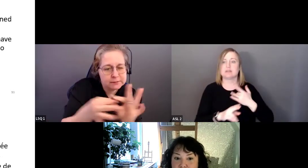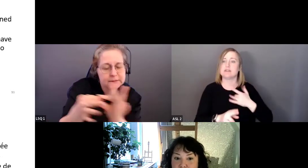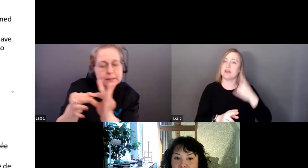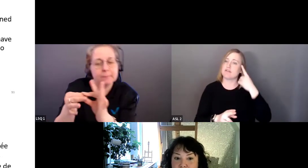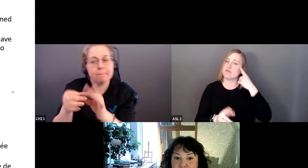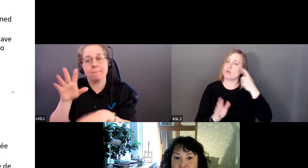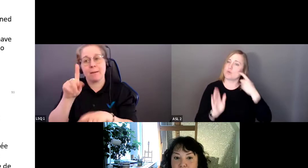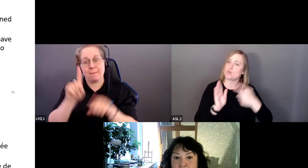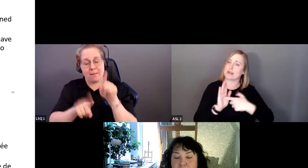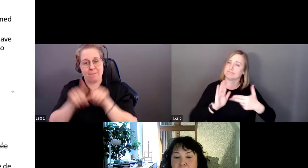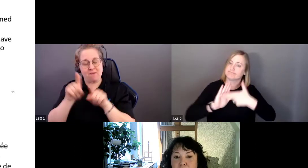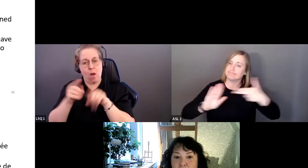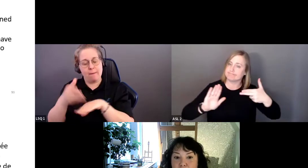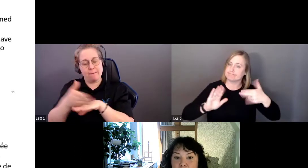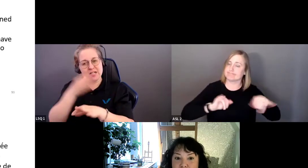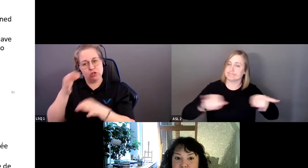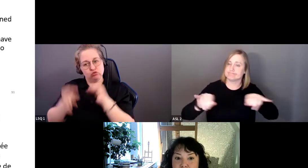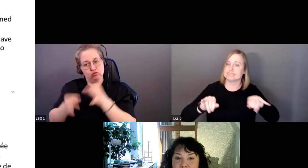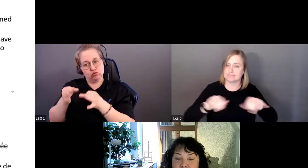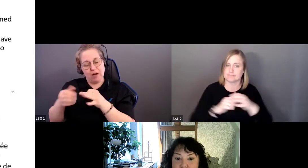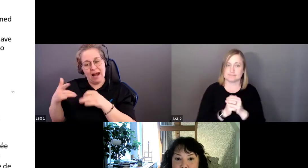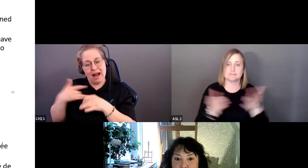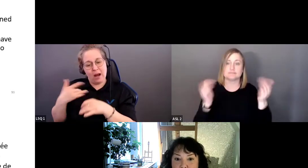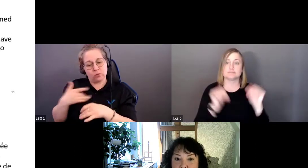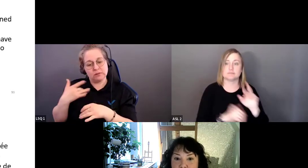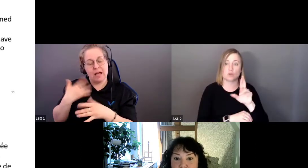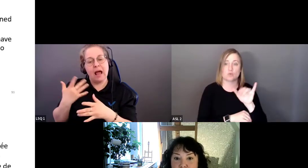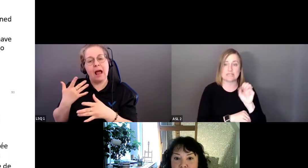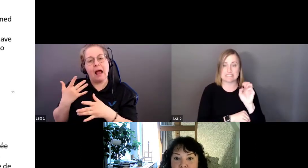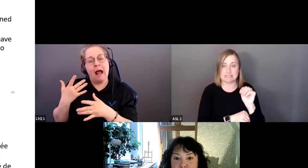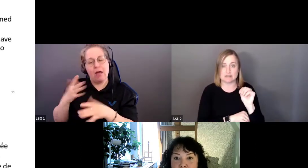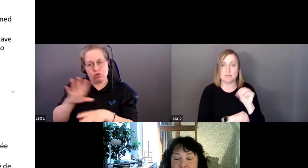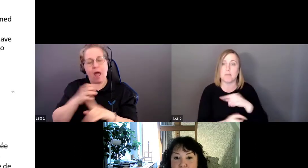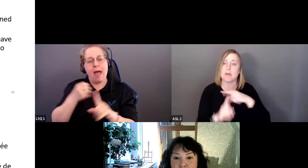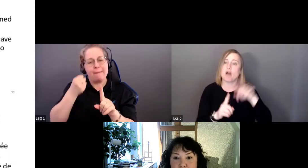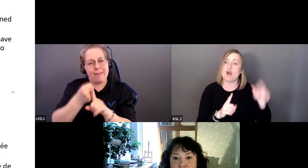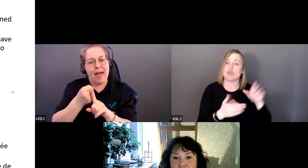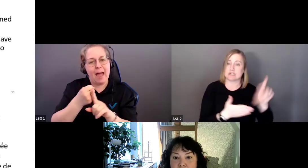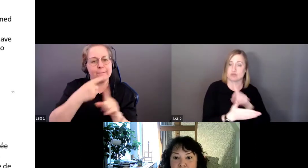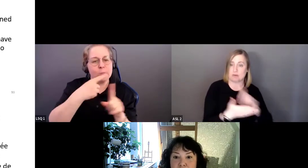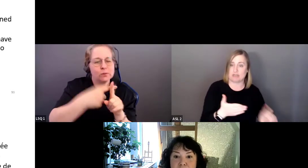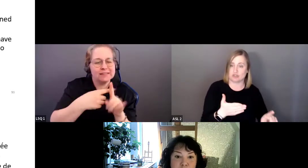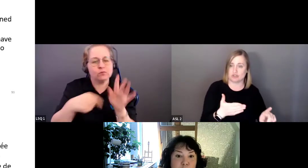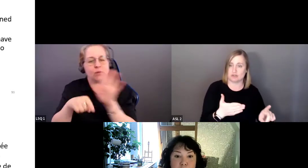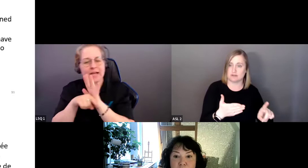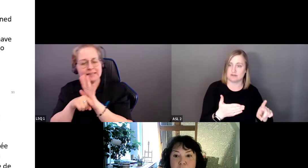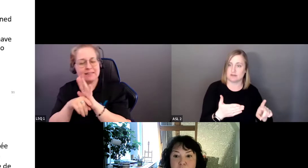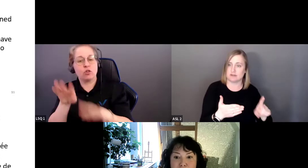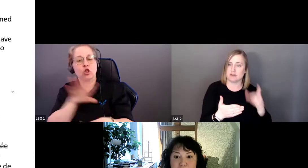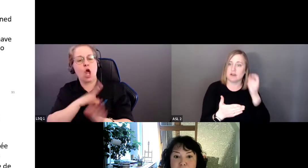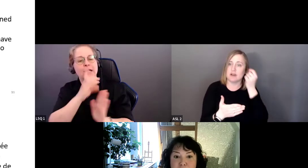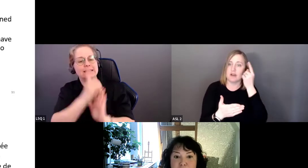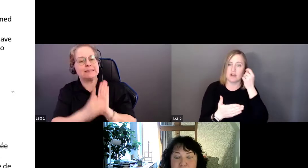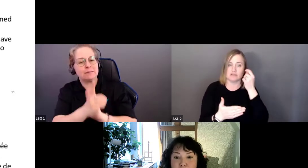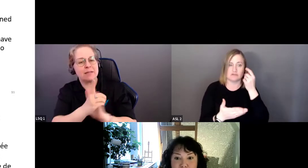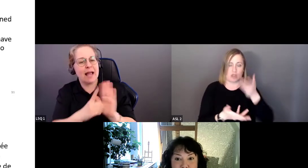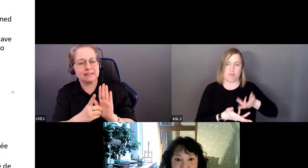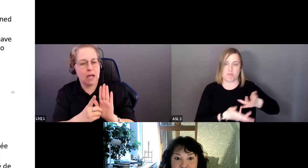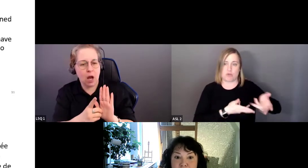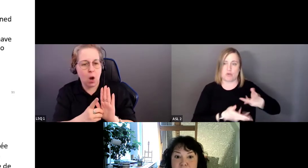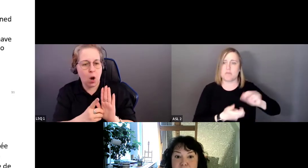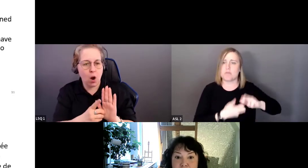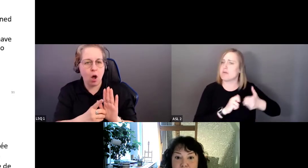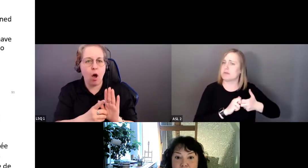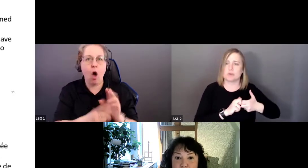un impact positif. Le racisme et d'autres formes de discrimination ne sont pas qu'un